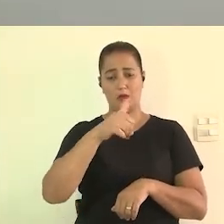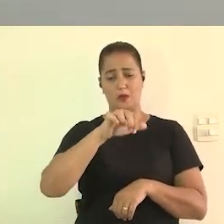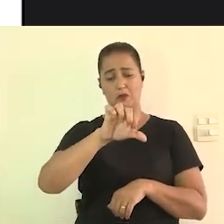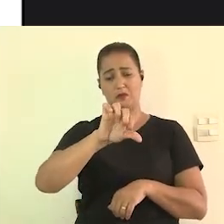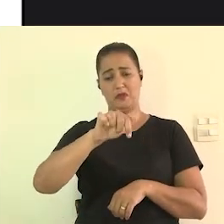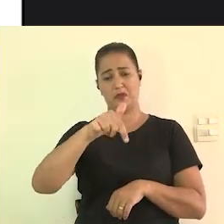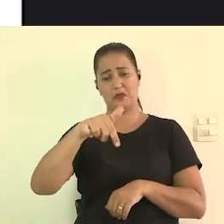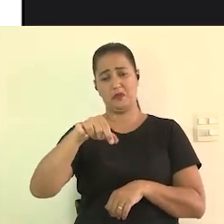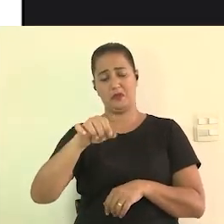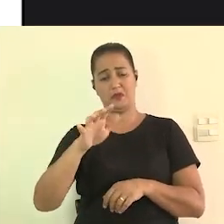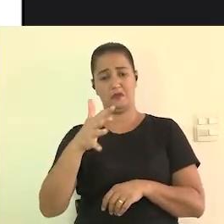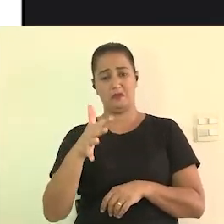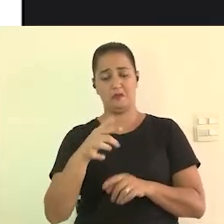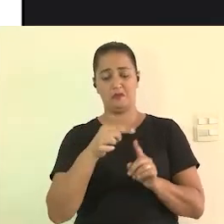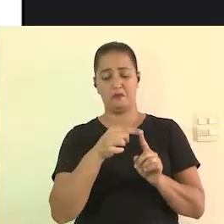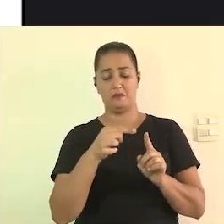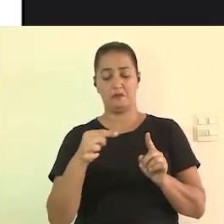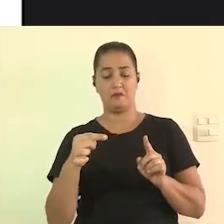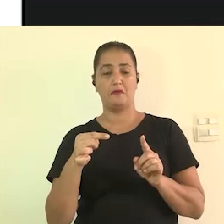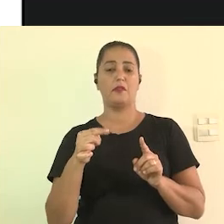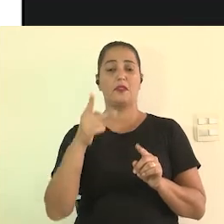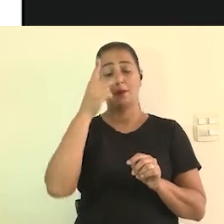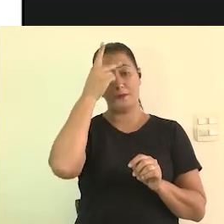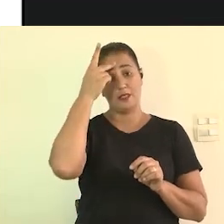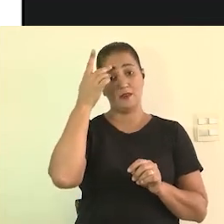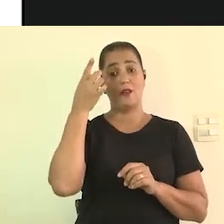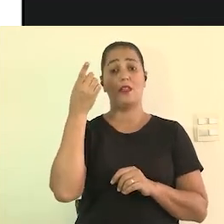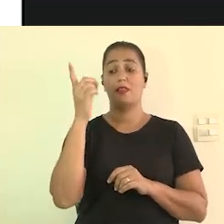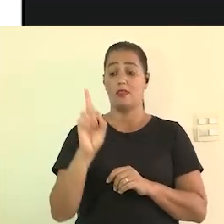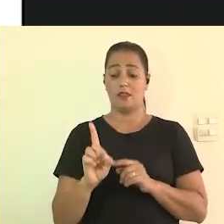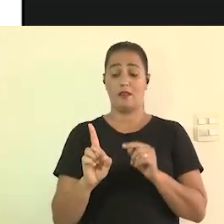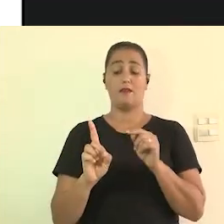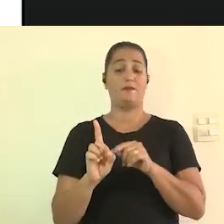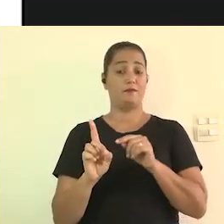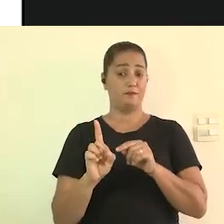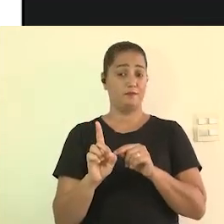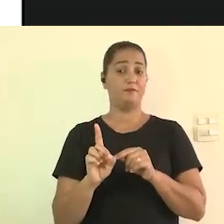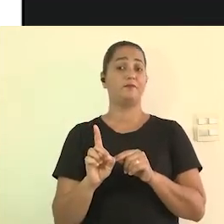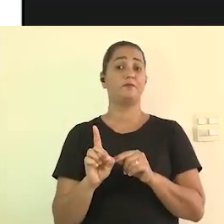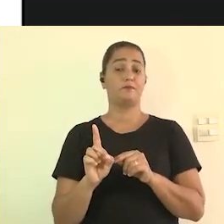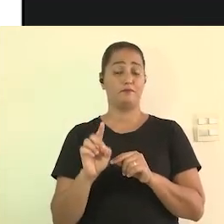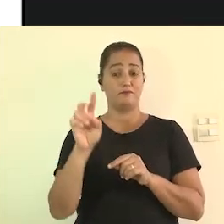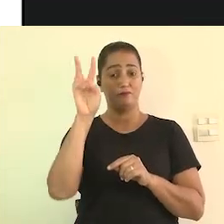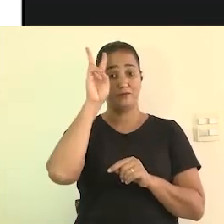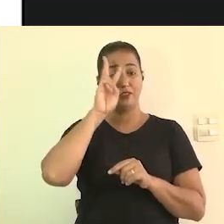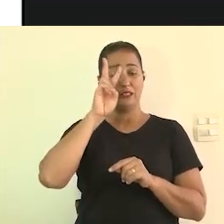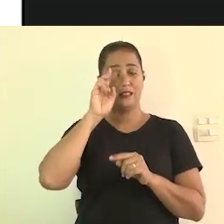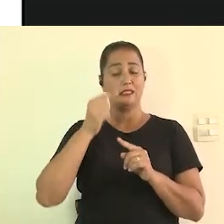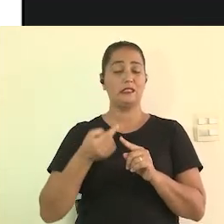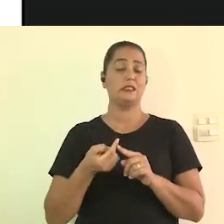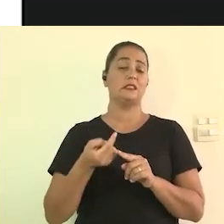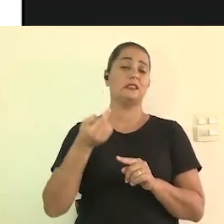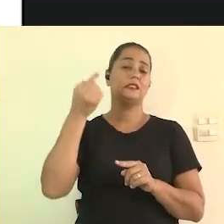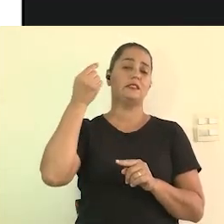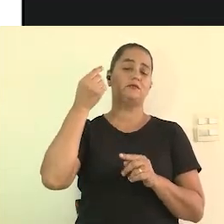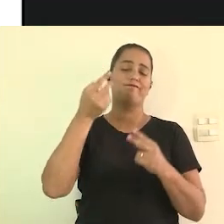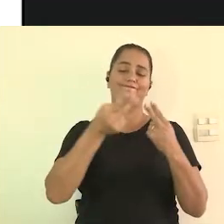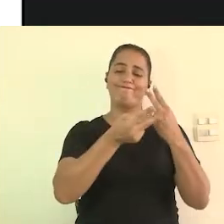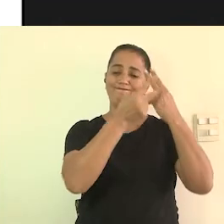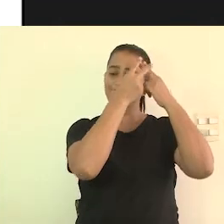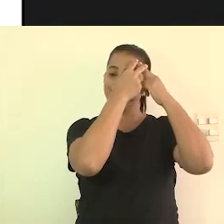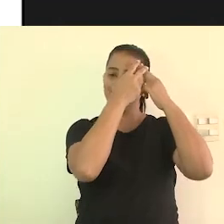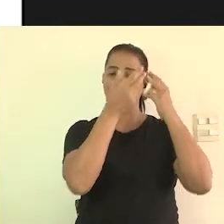70 então as pessoas com deficiência trazem esse histórico de marginalização